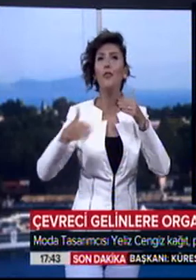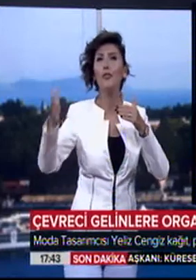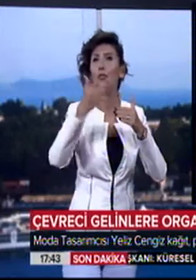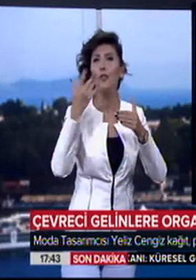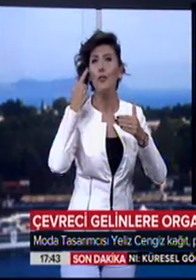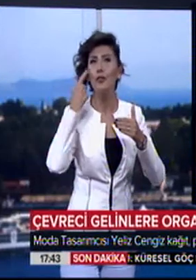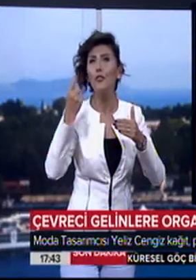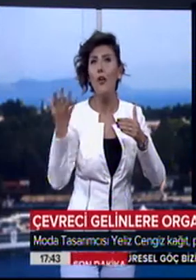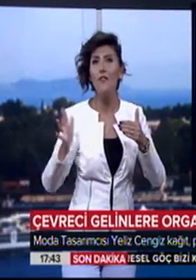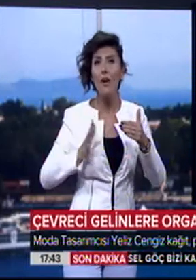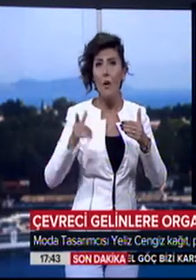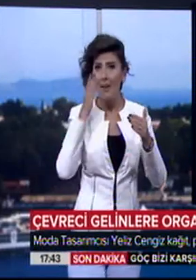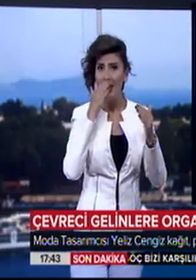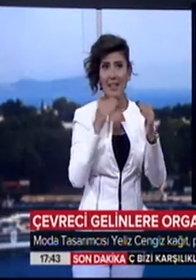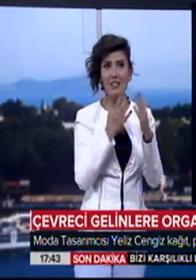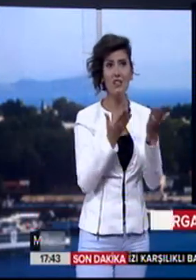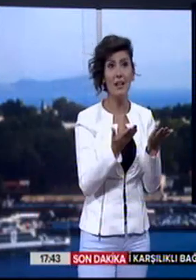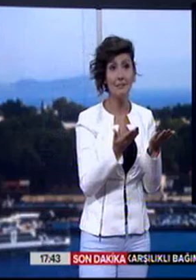yüzden onlara yakışan ve...